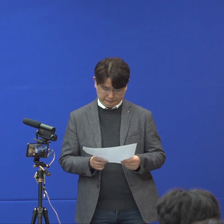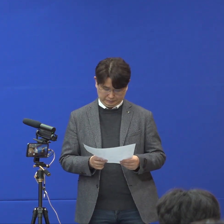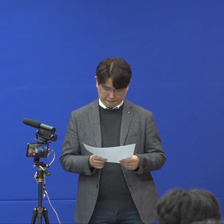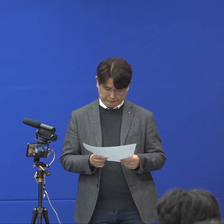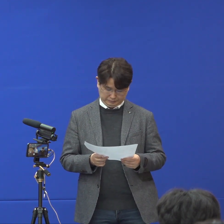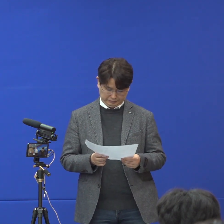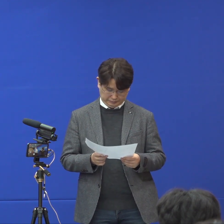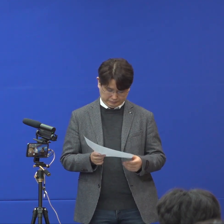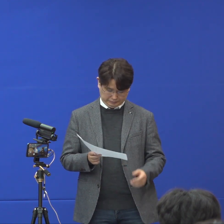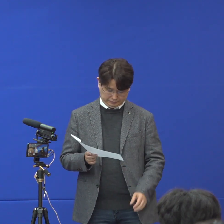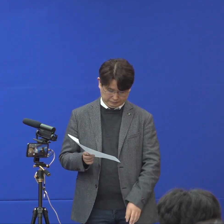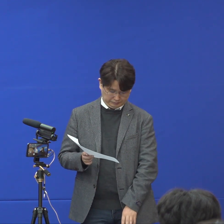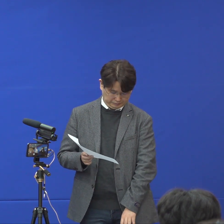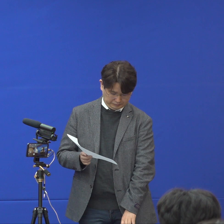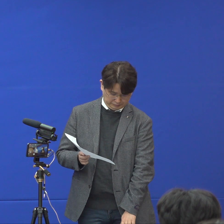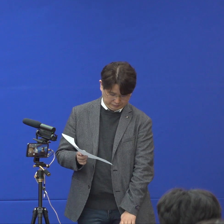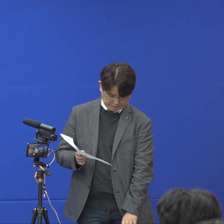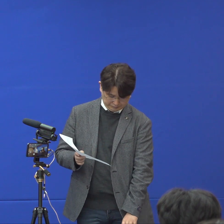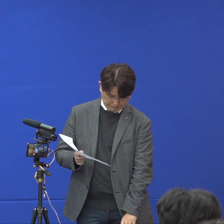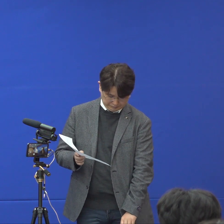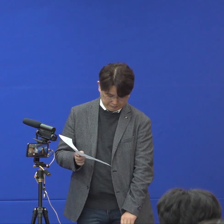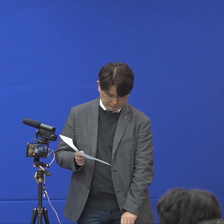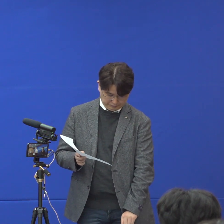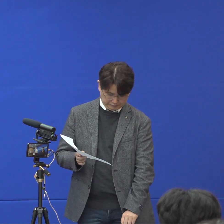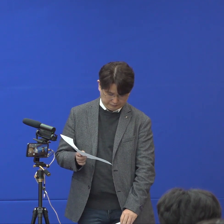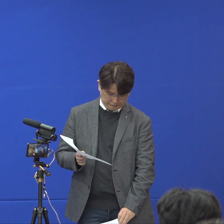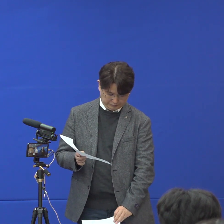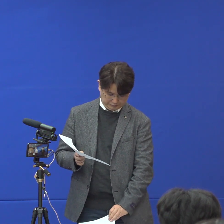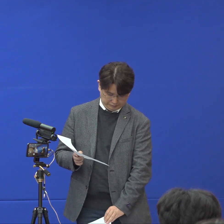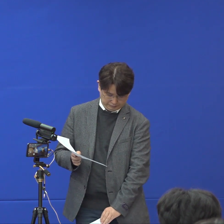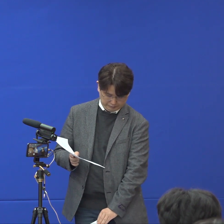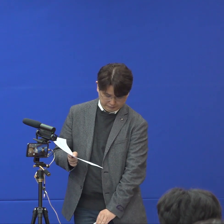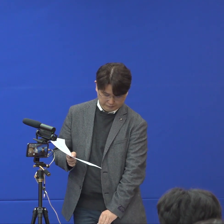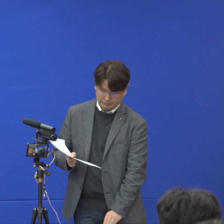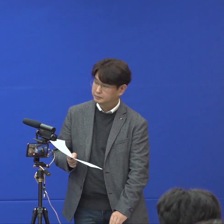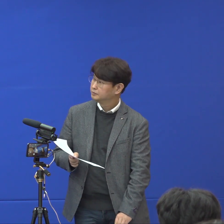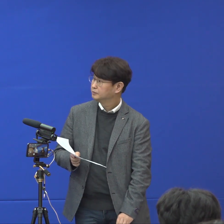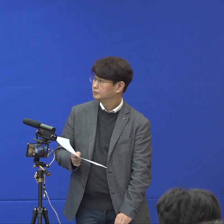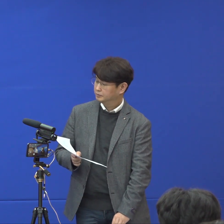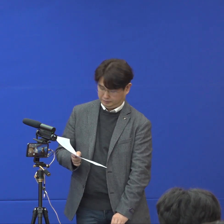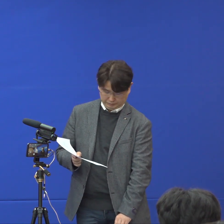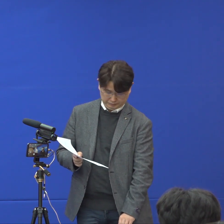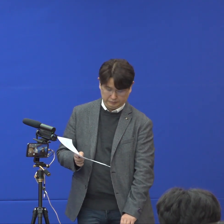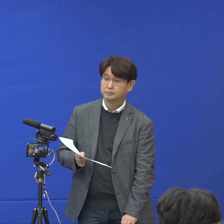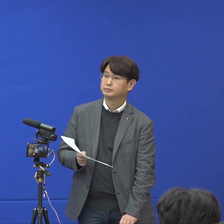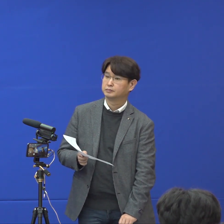부분들이 있는지 그리고 그 과정에서 특이사항이 발생된 게 있다는 말씀을 좀 부탁드리겠습니다.